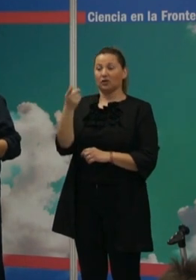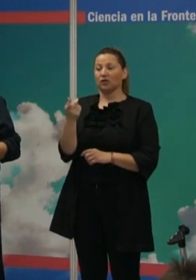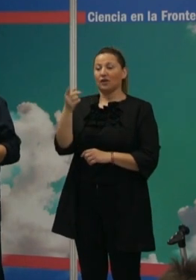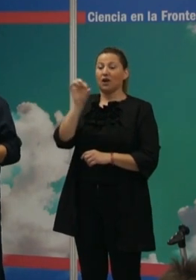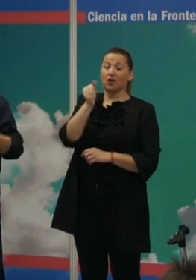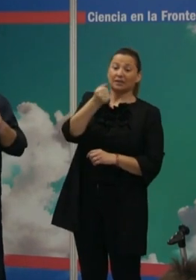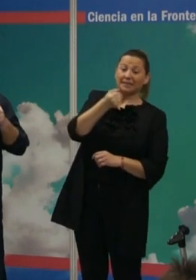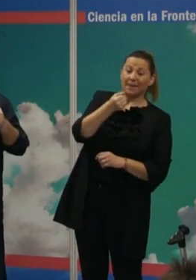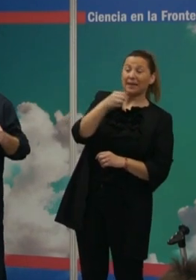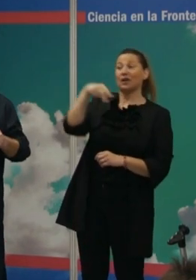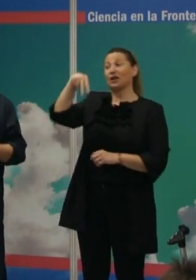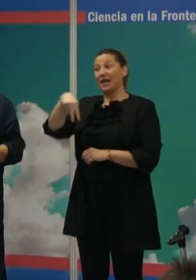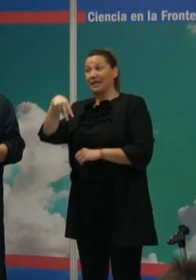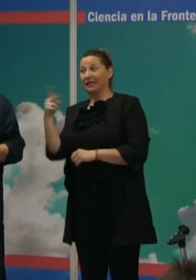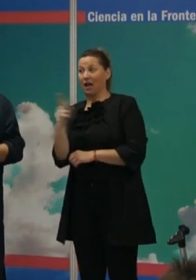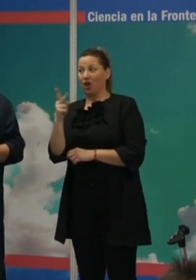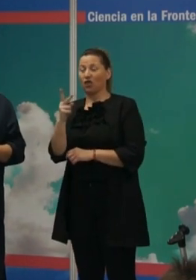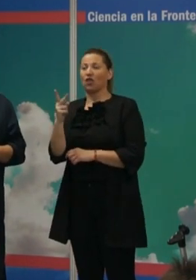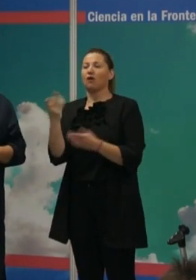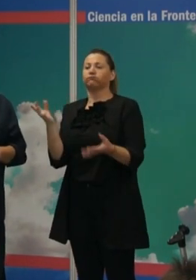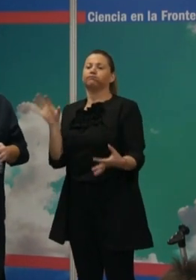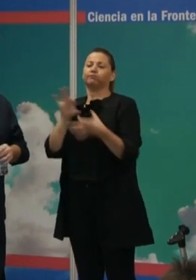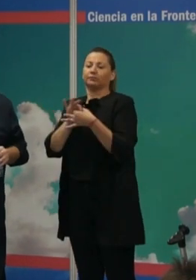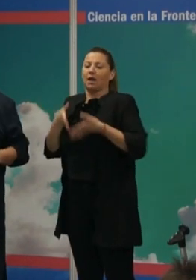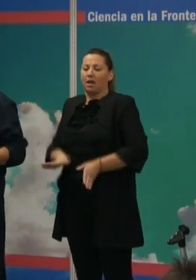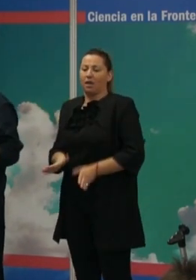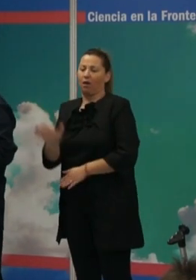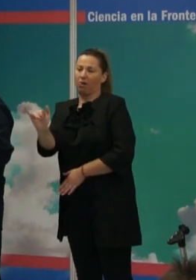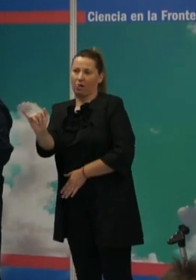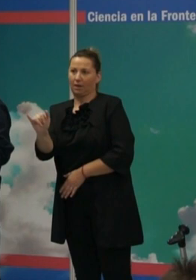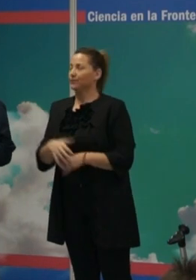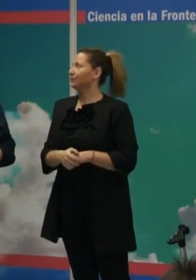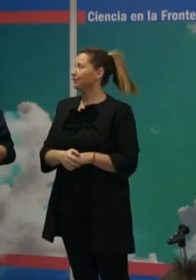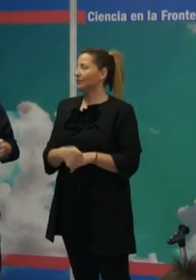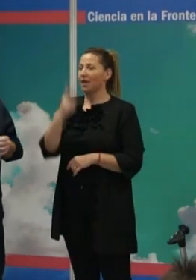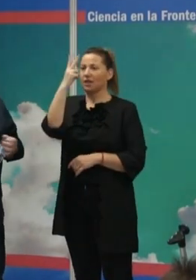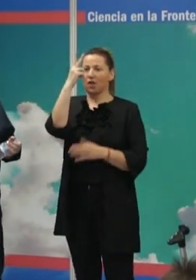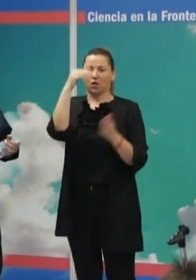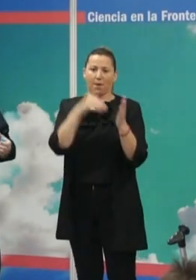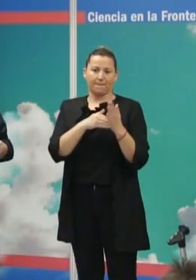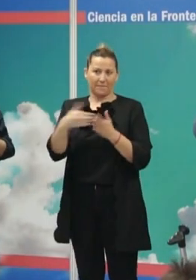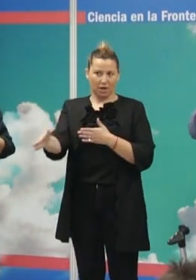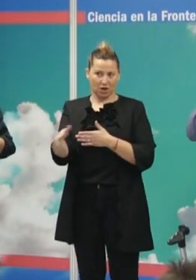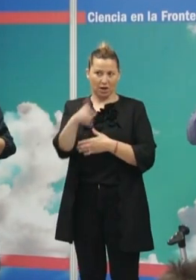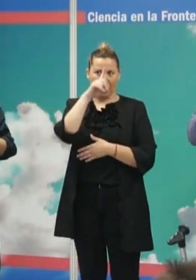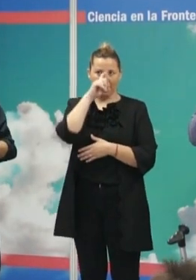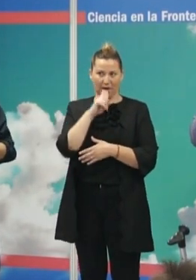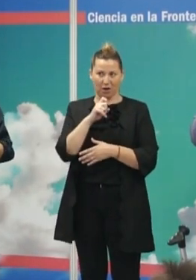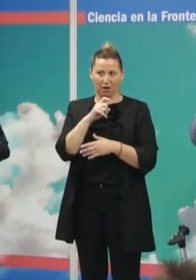tuvieron hijos y hoy todavía está en nuestro genio. Hace dos millones y medio de año. Damos un salto